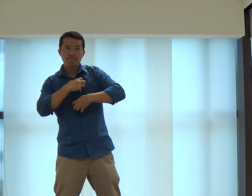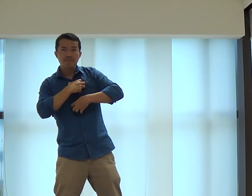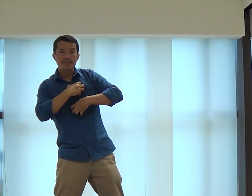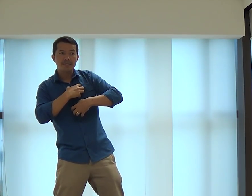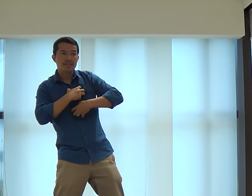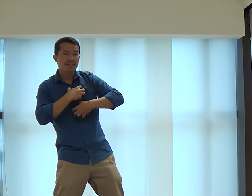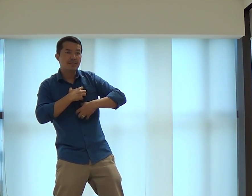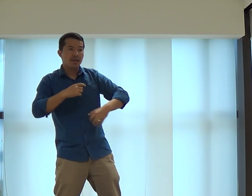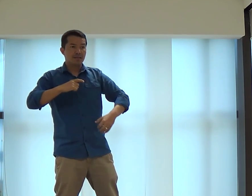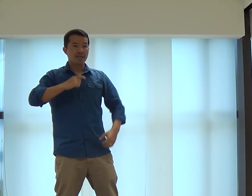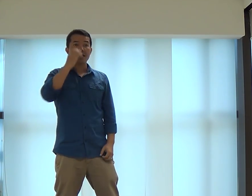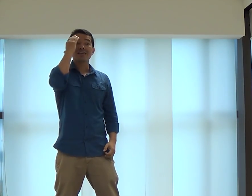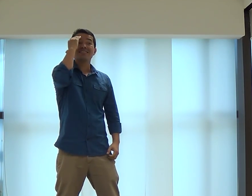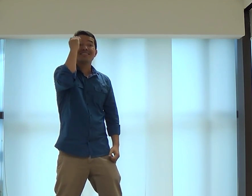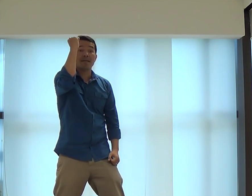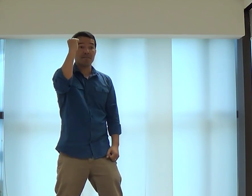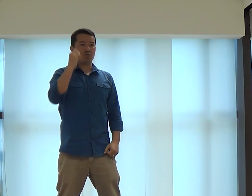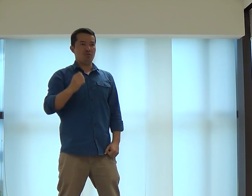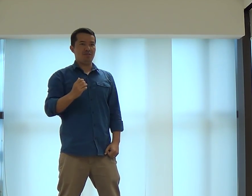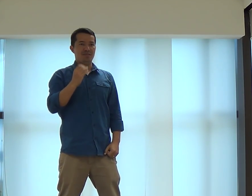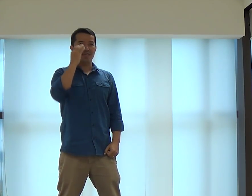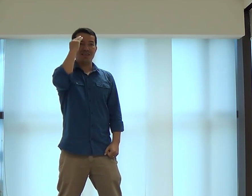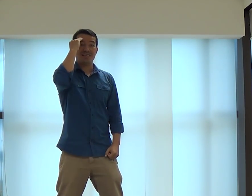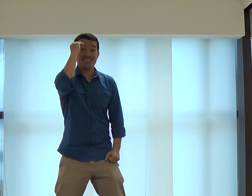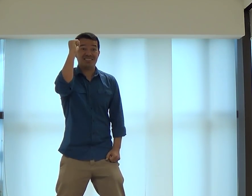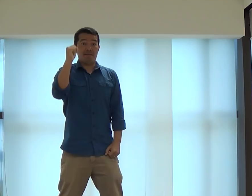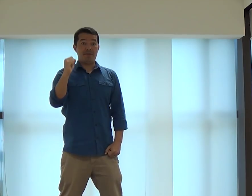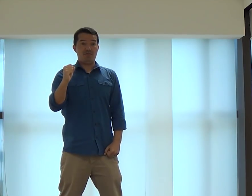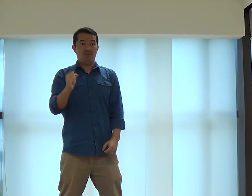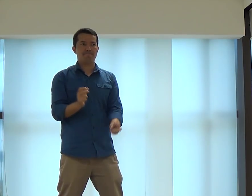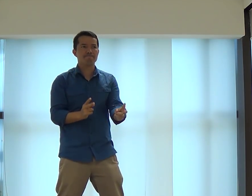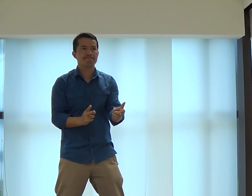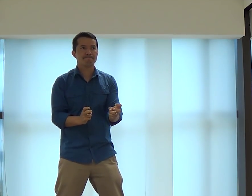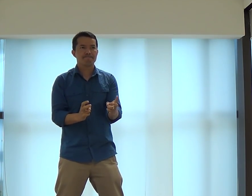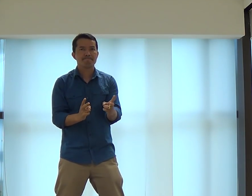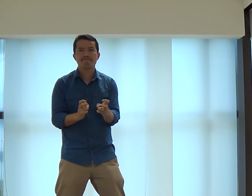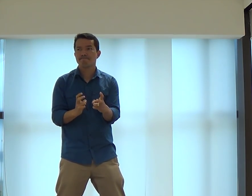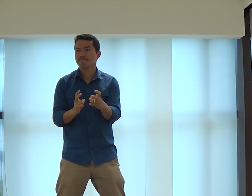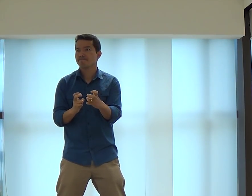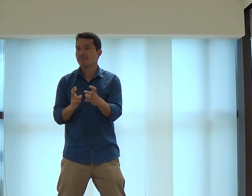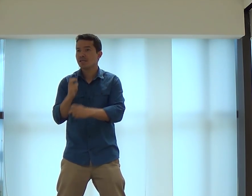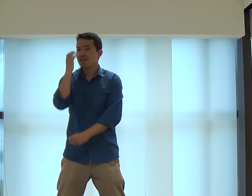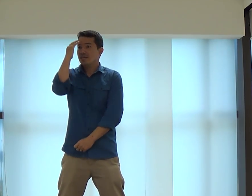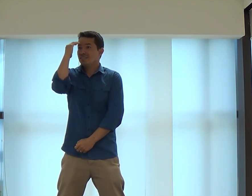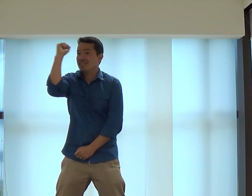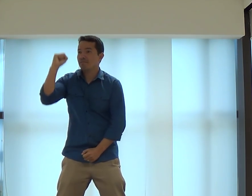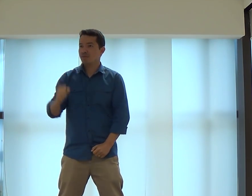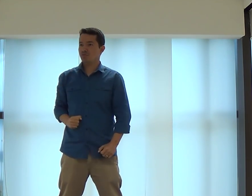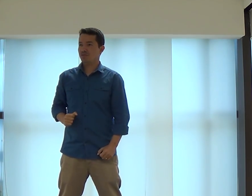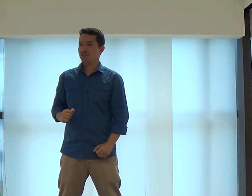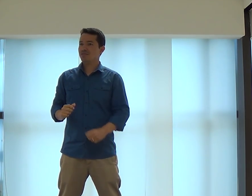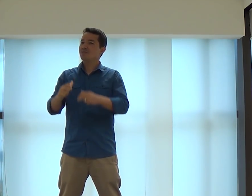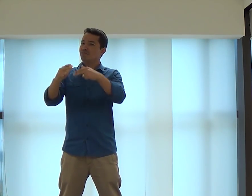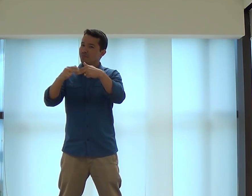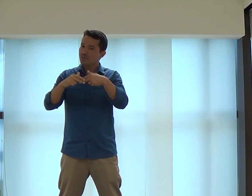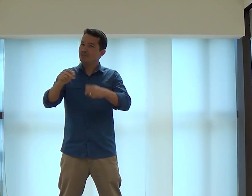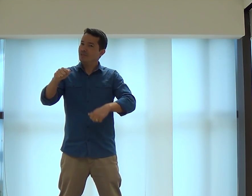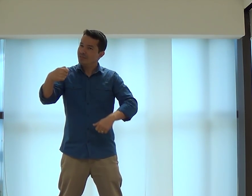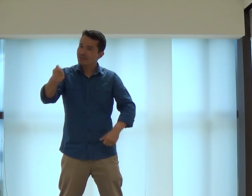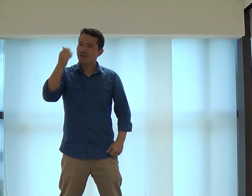via as coisas, ele percebia. Ele tinha muita sabedoria. Então, ele ia percebendo as coisas e isso fazia